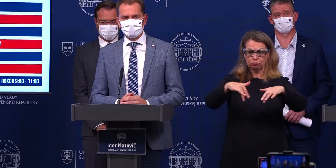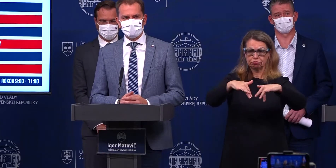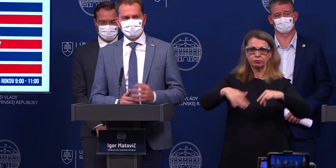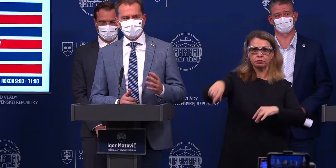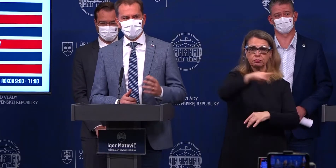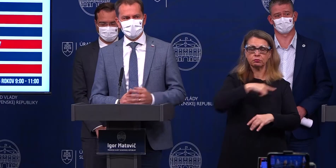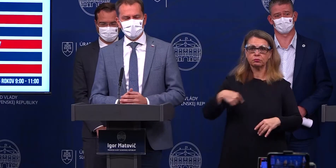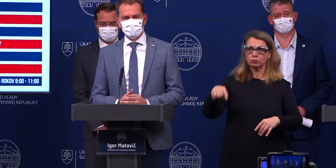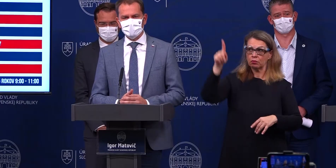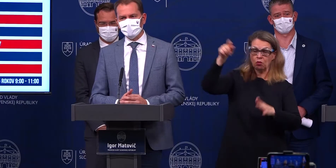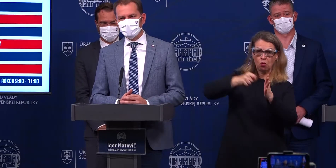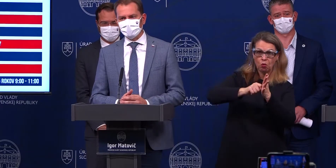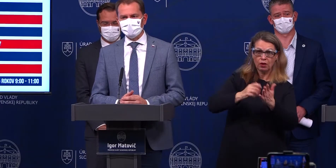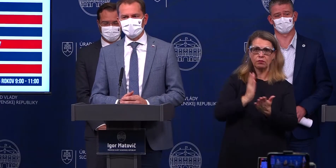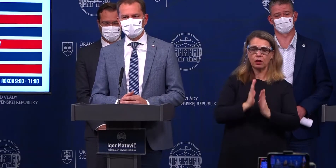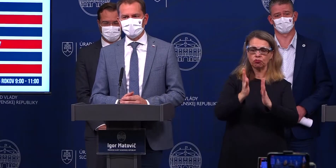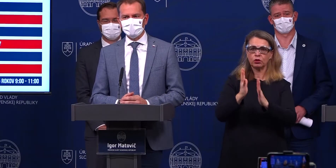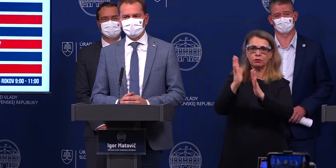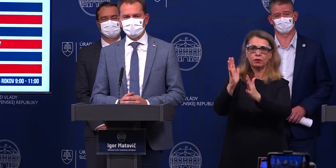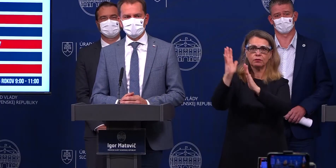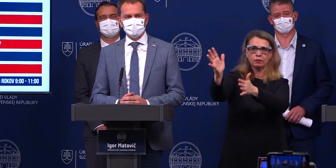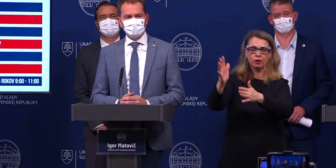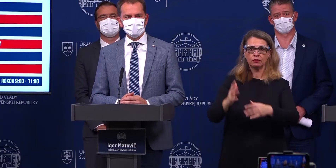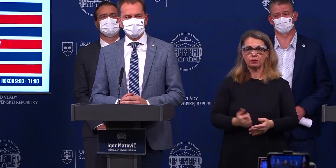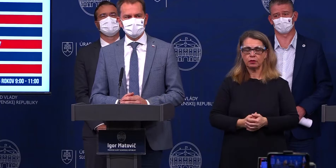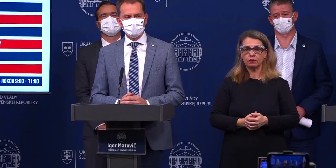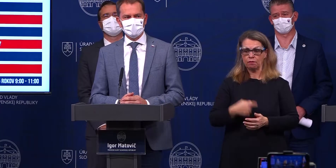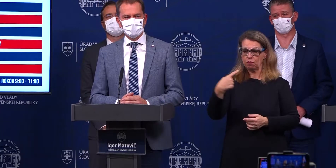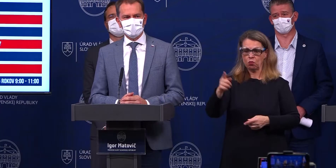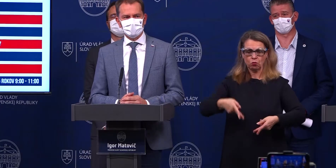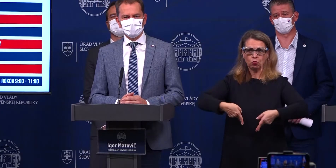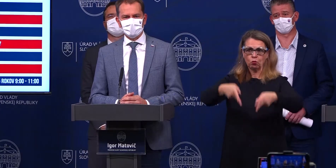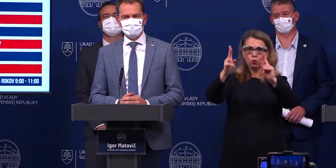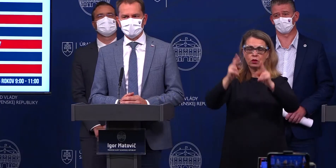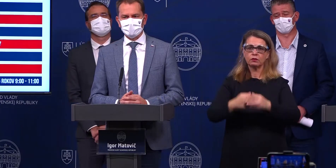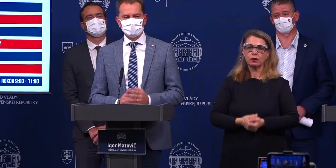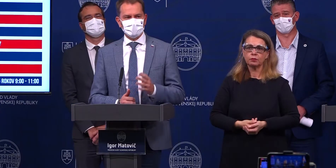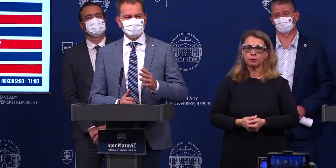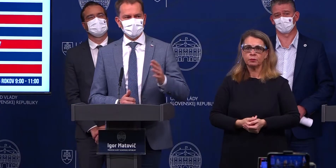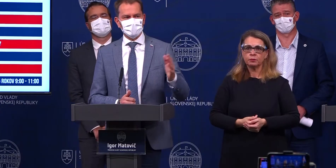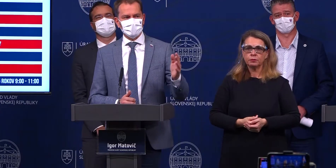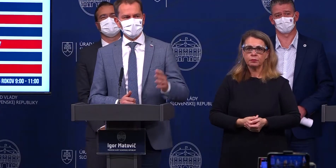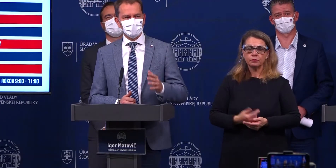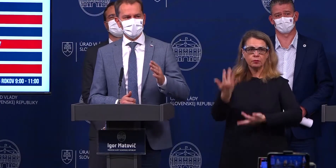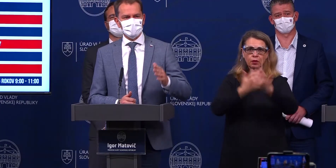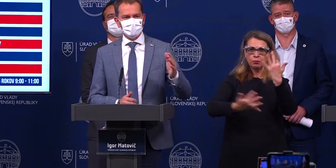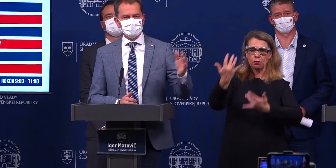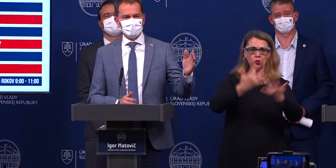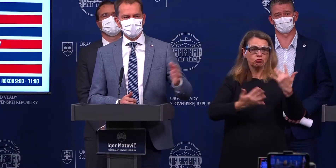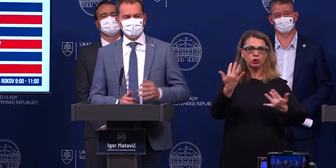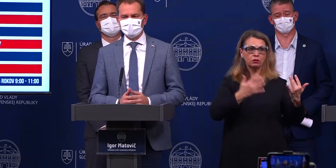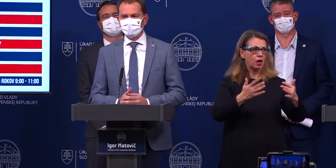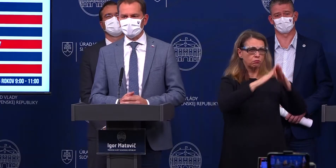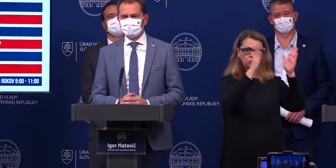nás. Na Orave každý desiatý plus mínus je pozitívny dnes na ulici, keď idete. To už, keď prepočítate nad domy, každý